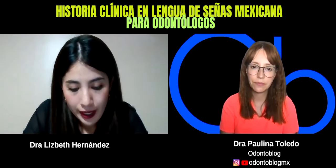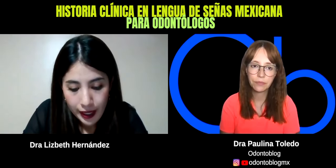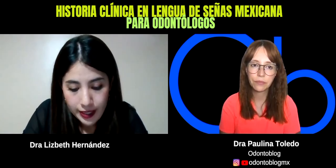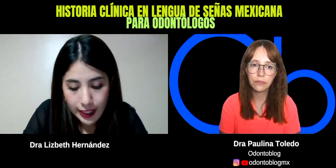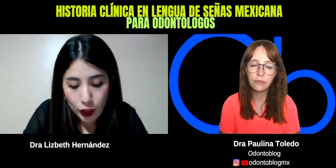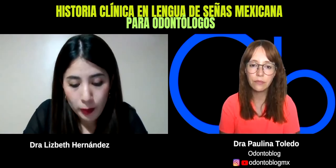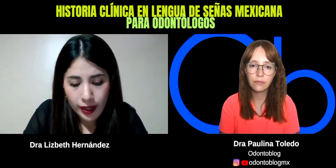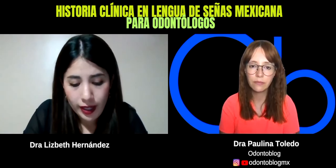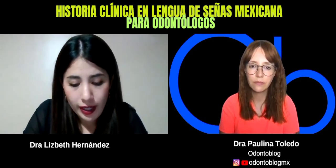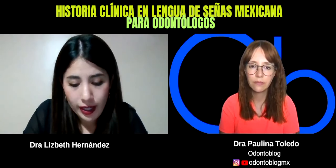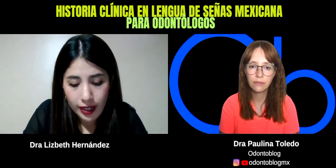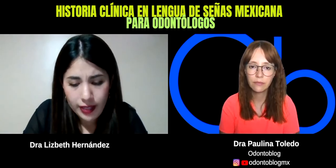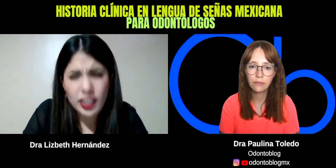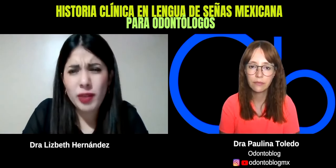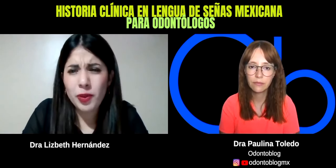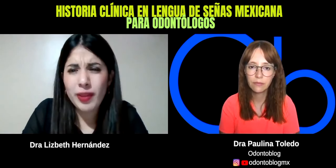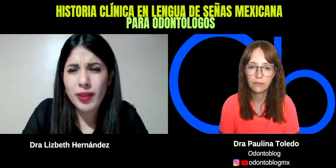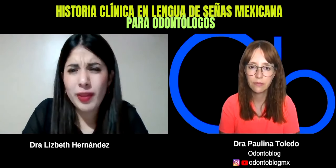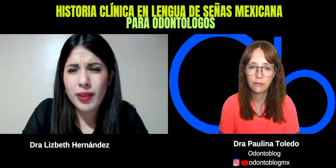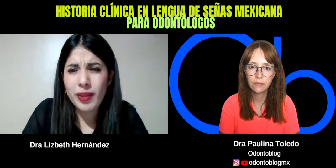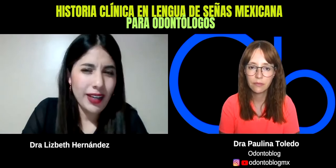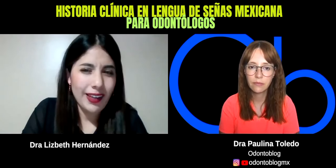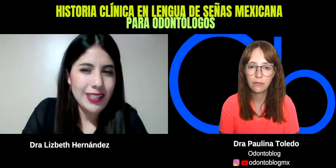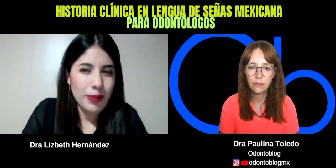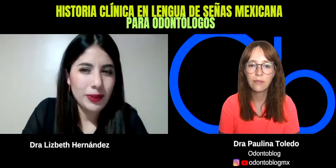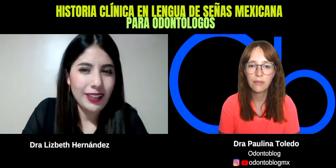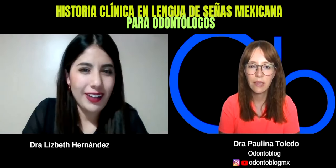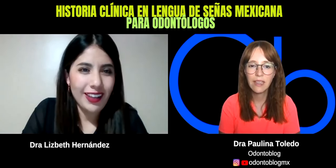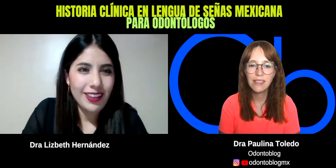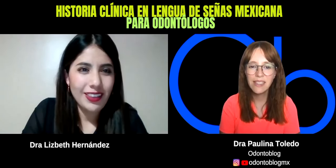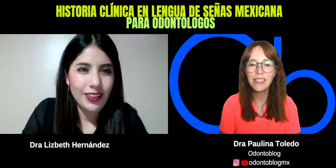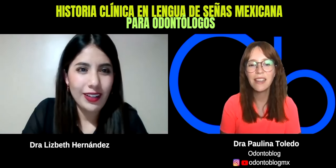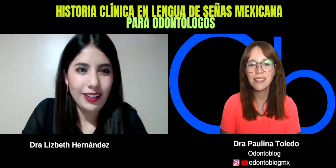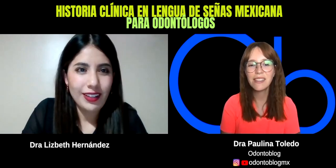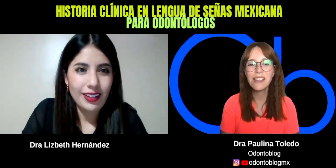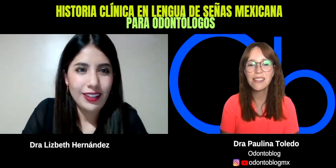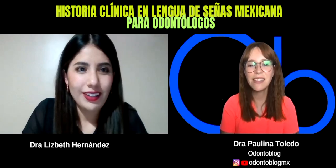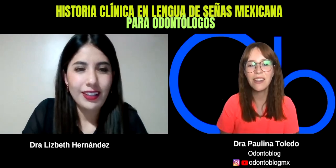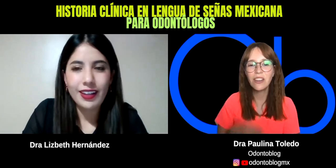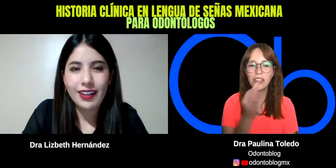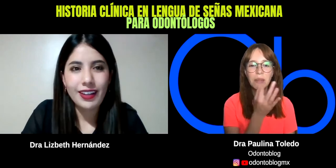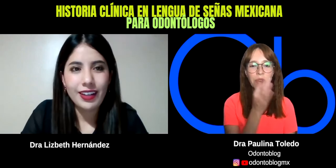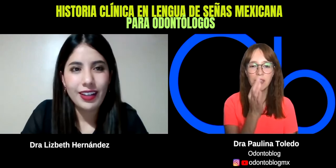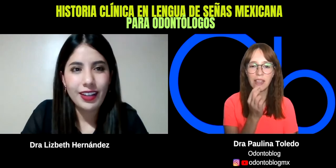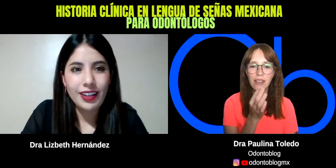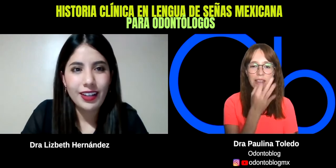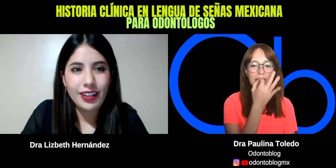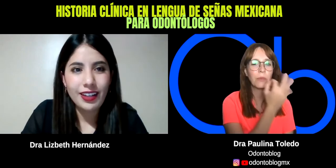Si toma, si toma algún medicamento, creo que me quedé en esa pregunta, ¿verdad? Sí, ese sí lo dijimos de que es como,